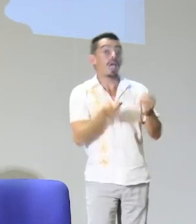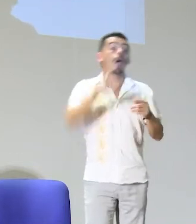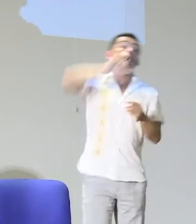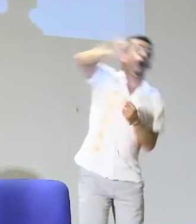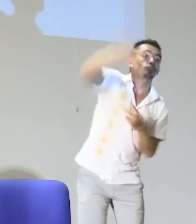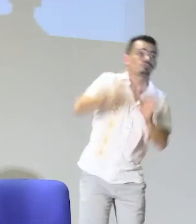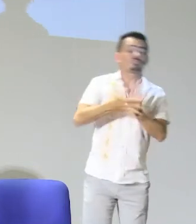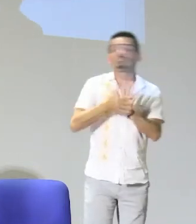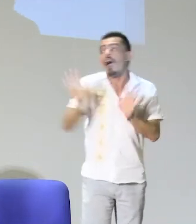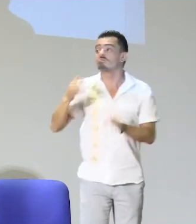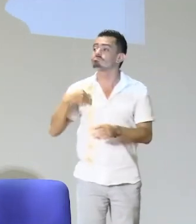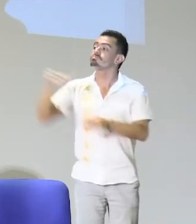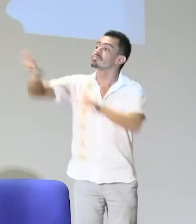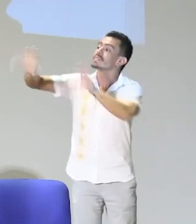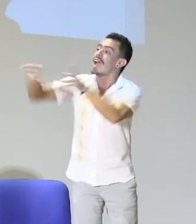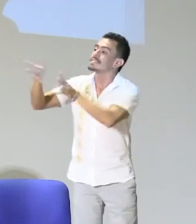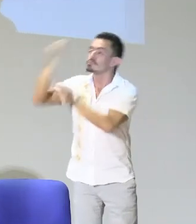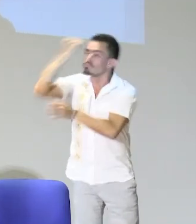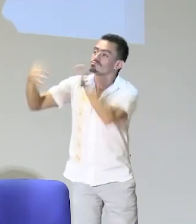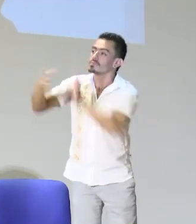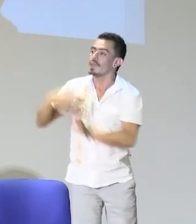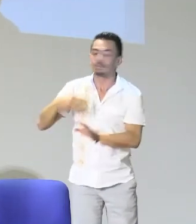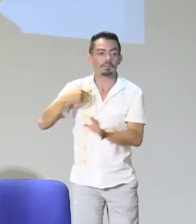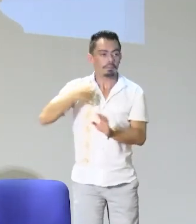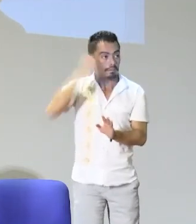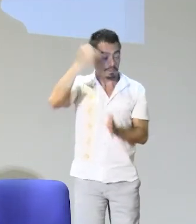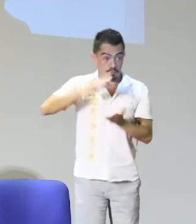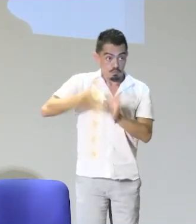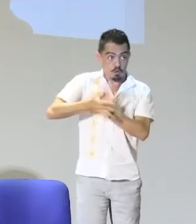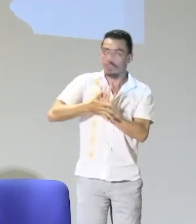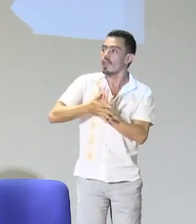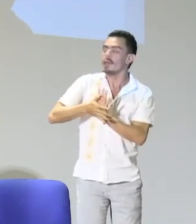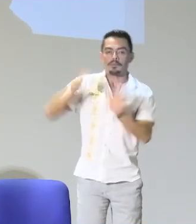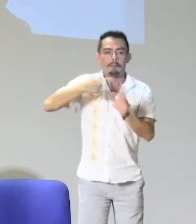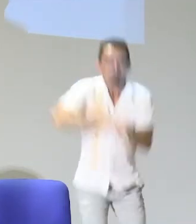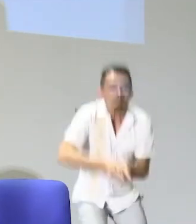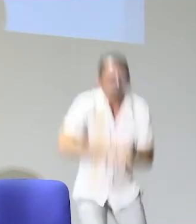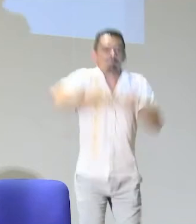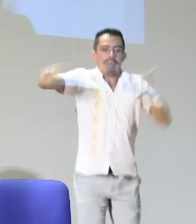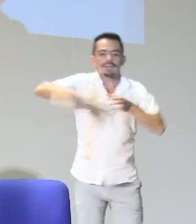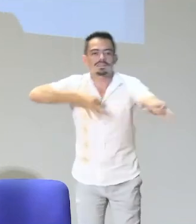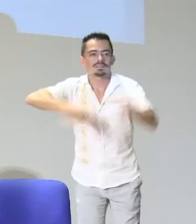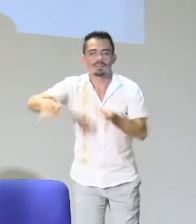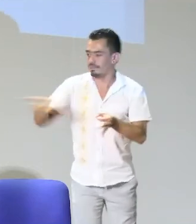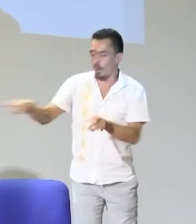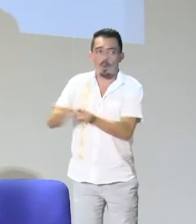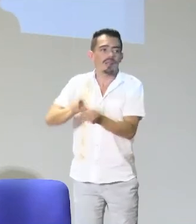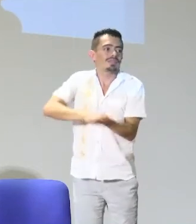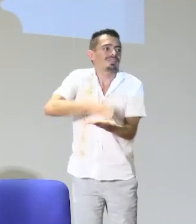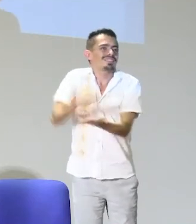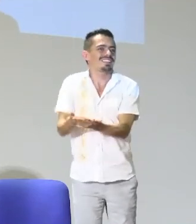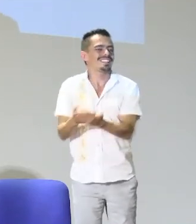actividades? Y hemos visto que hay actividades que hace el modelo lingüístico y pensamos, eso debería hacerlo el docente sordo. Y viceversa.